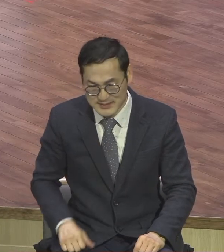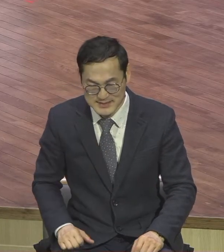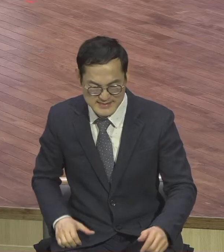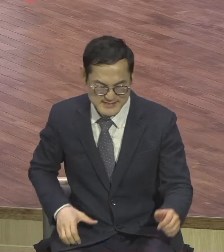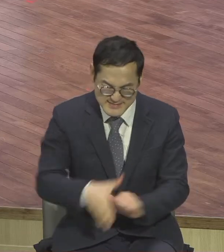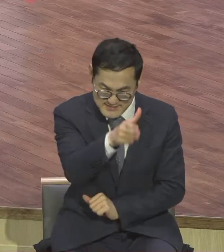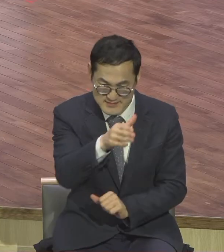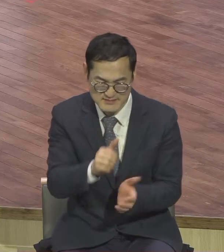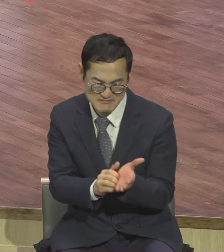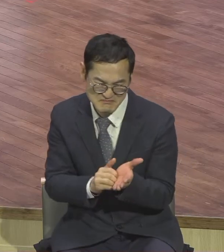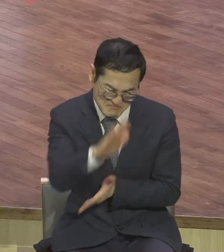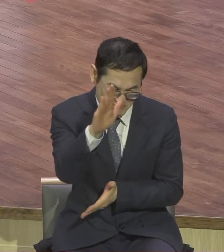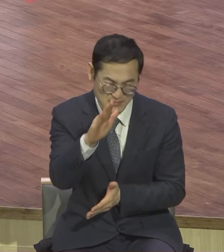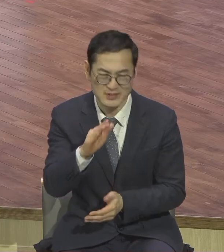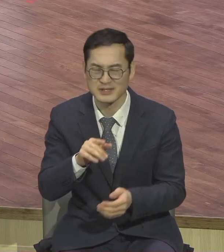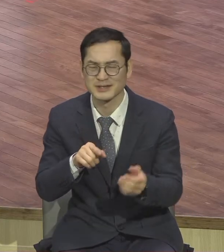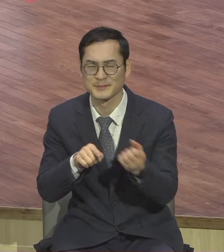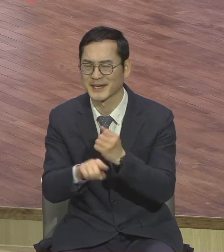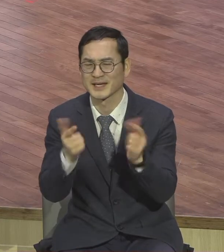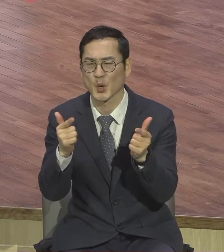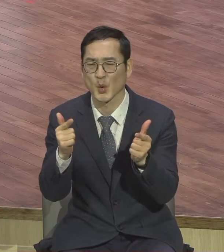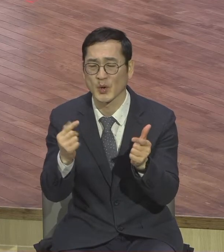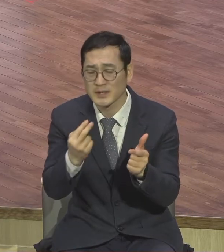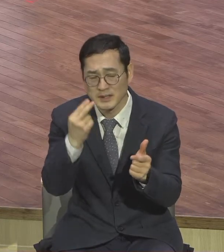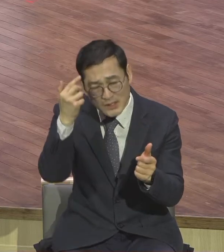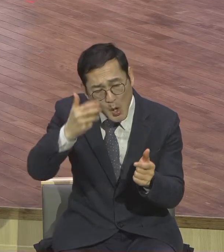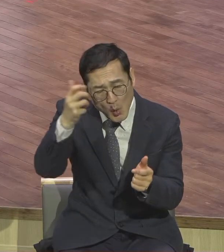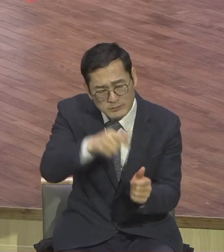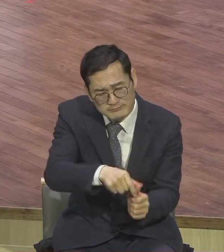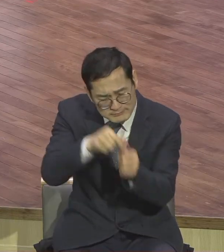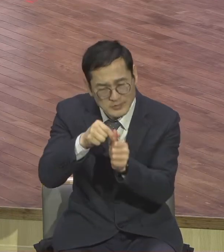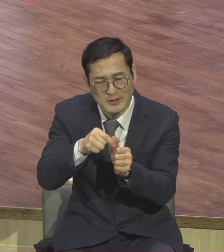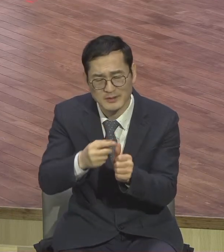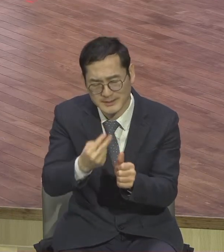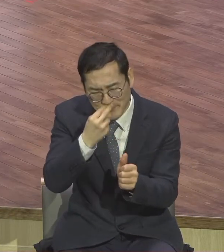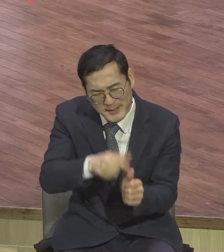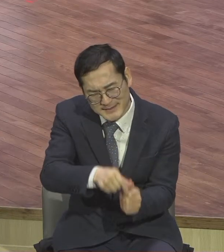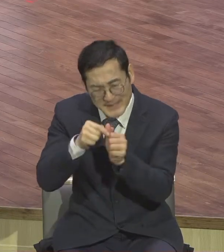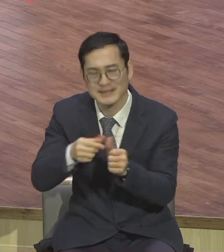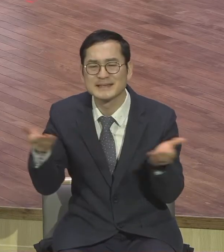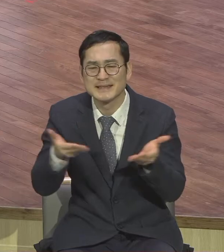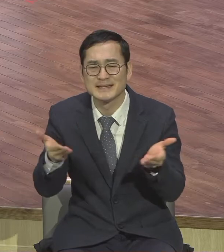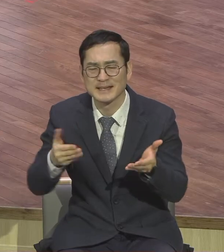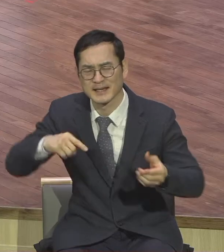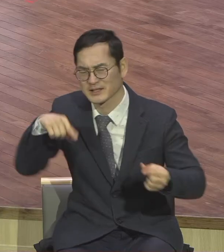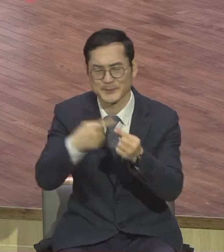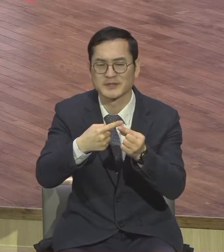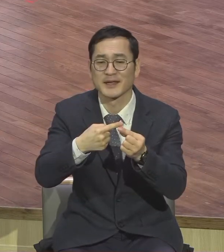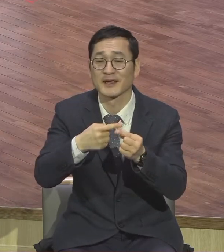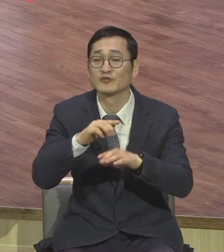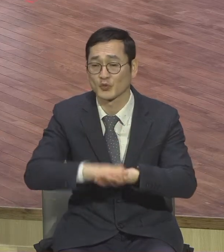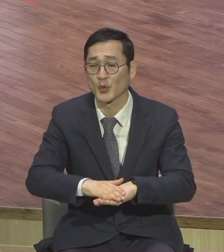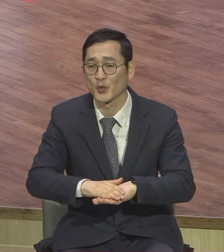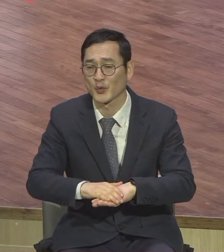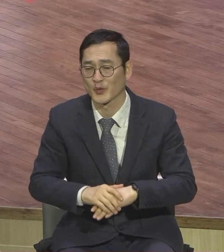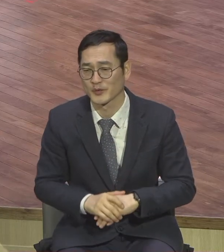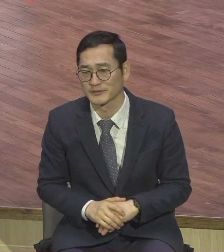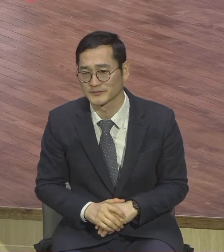것이 아니라 그 영혼을 살리는데 포커스를 맞춰야 된다 마태문 18장 말씀을